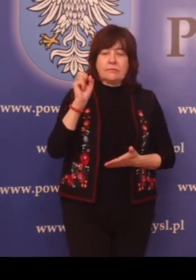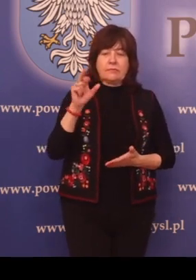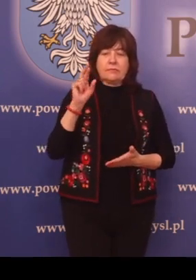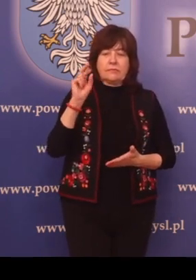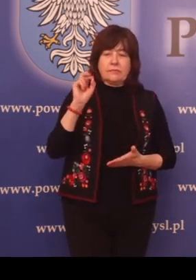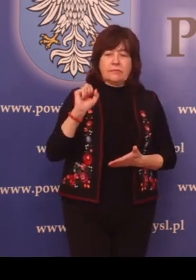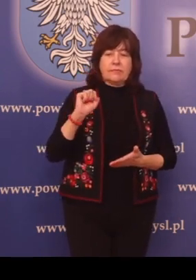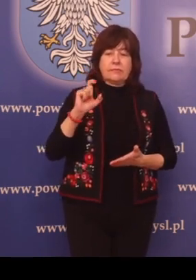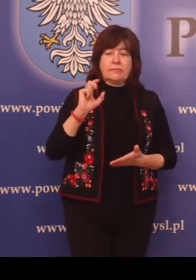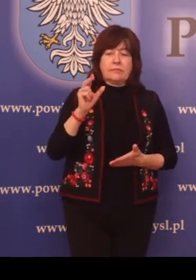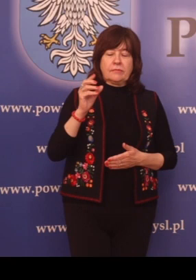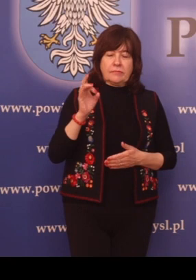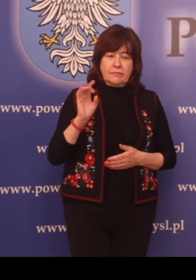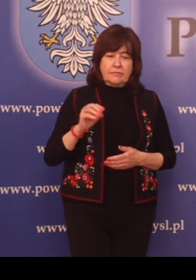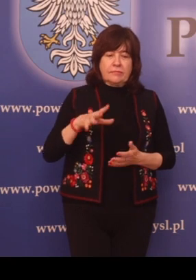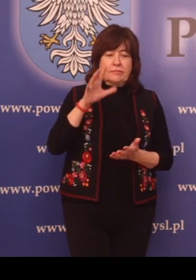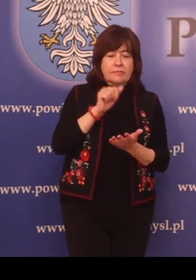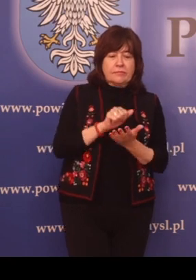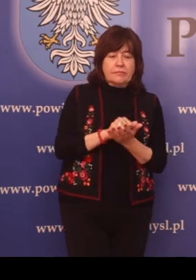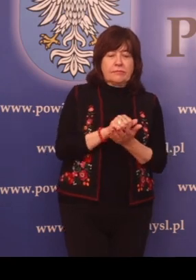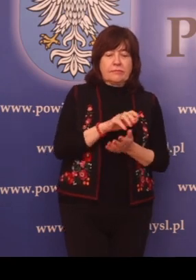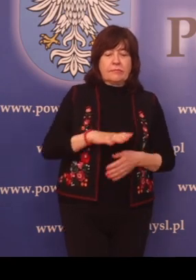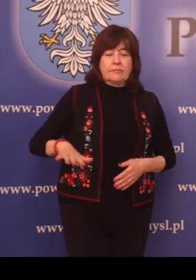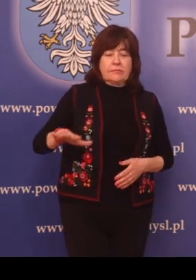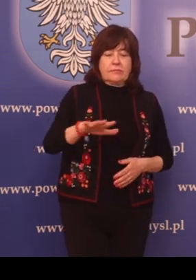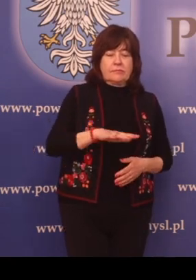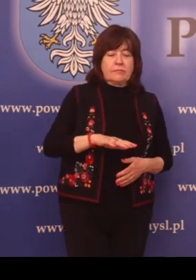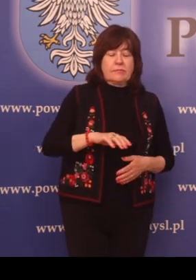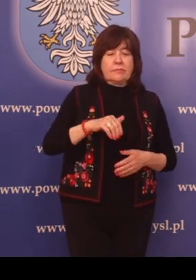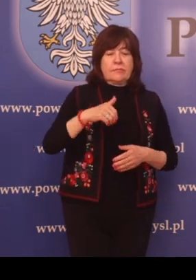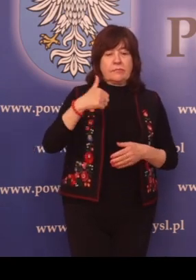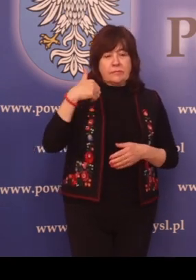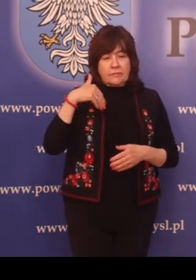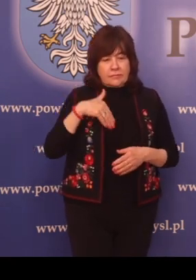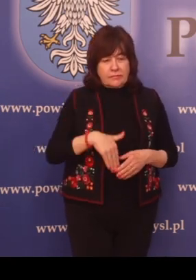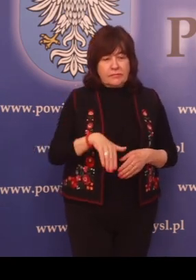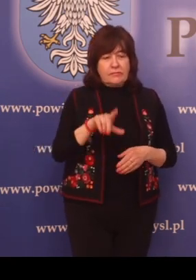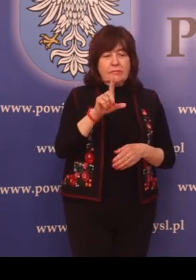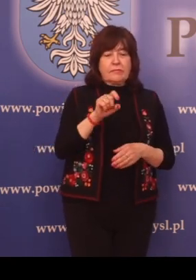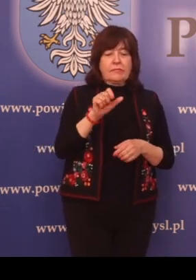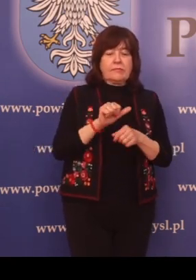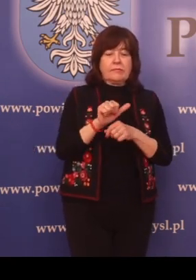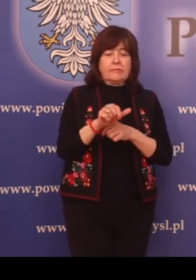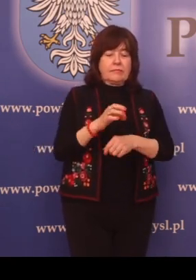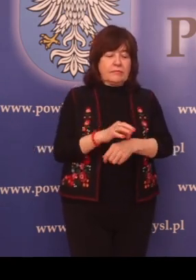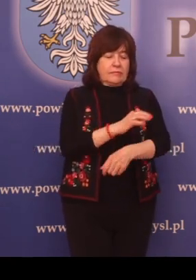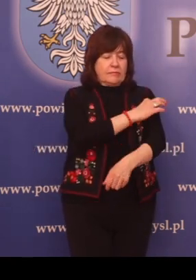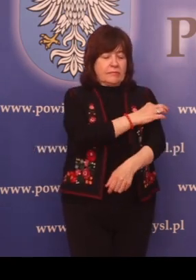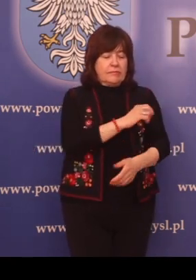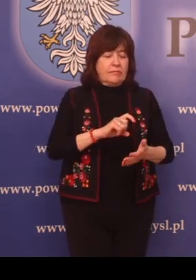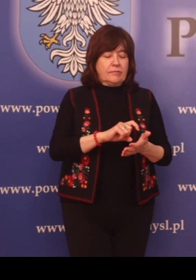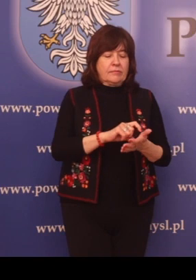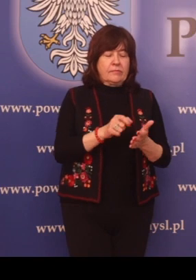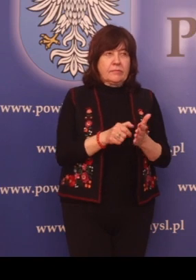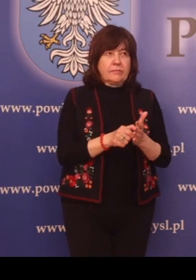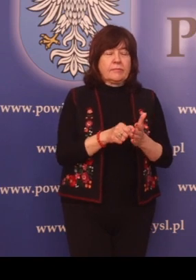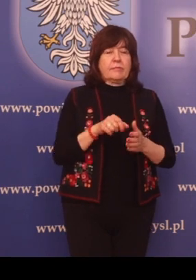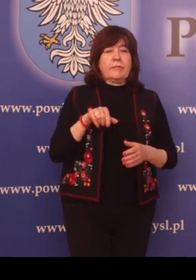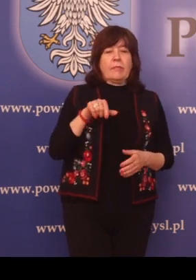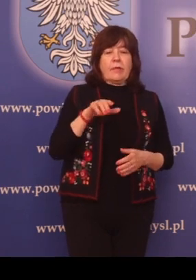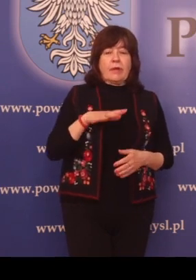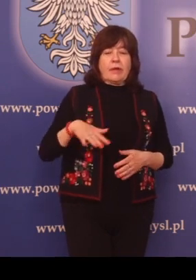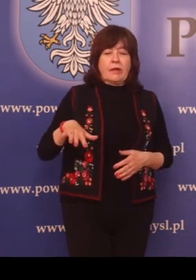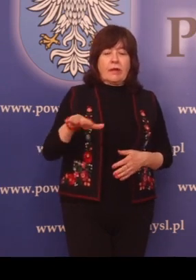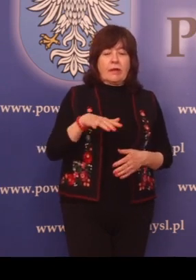powierzchnię 1211 km2. Jego terytorium